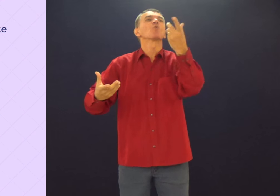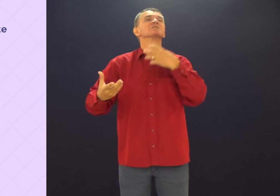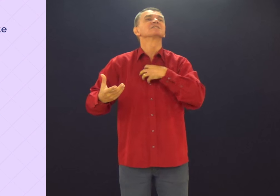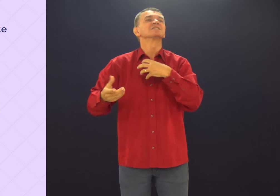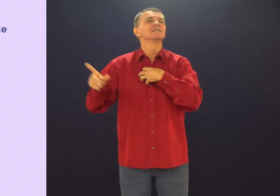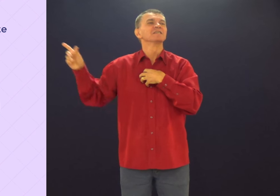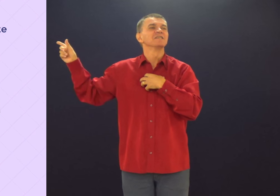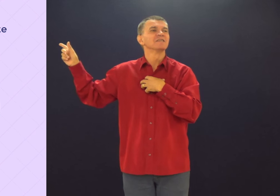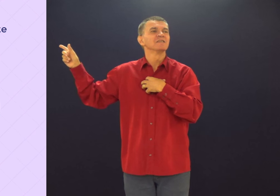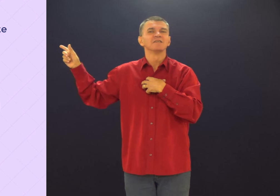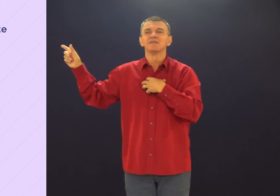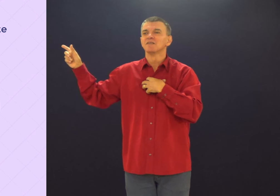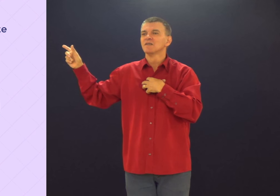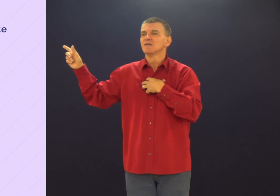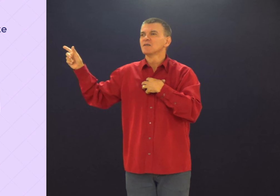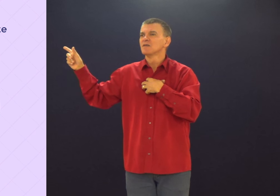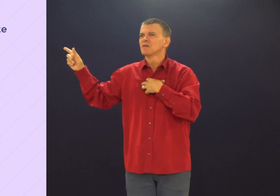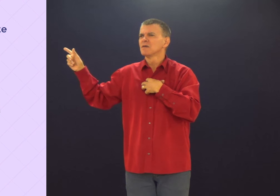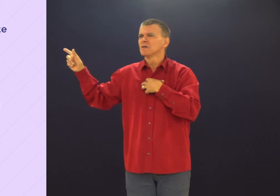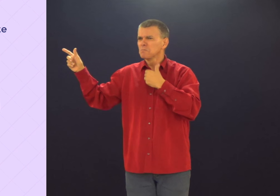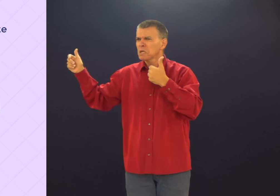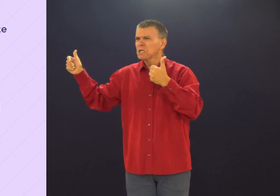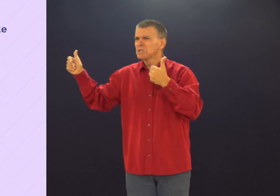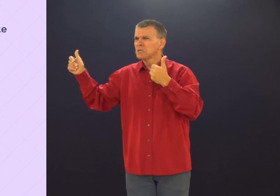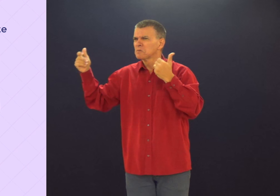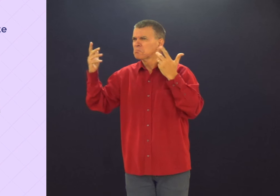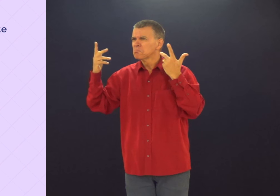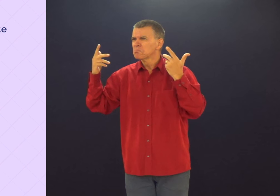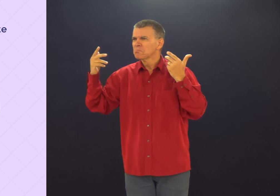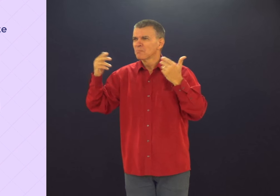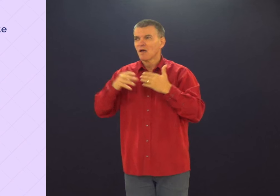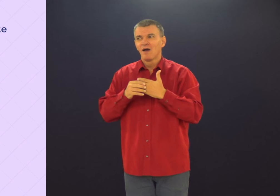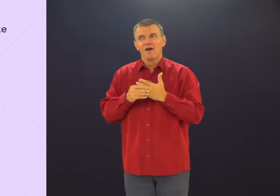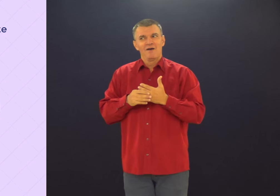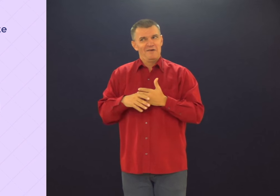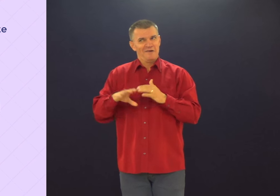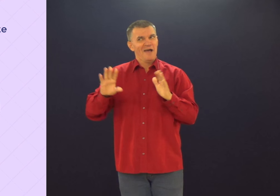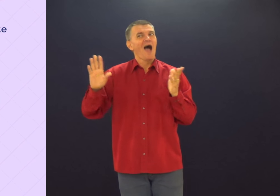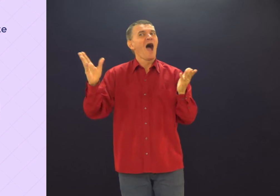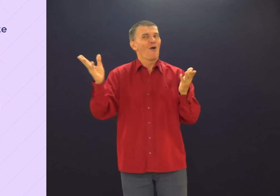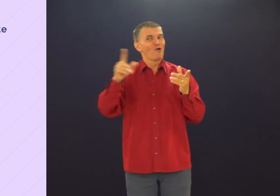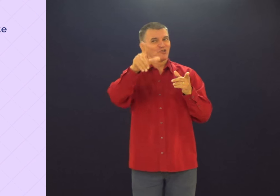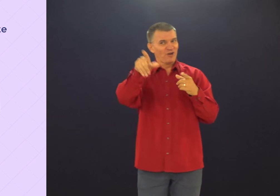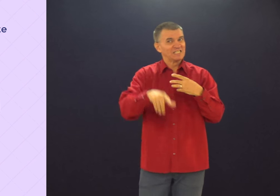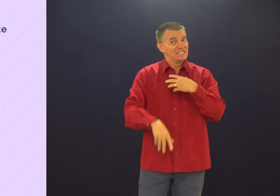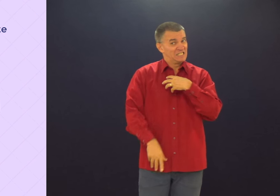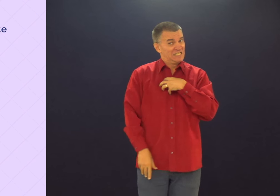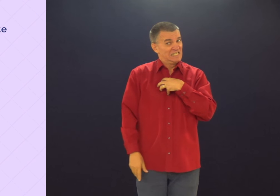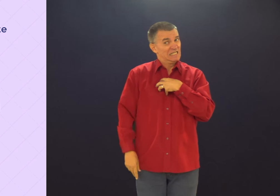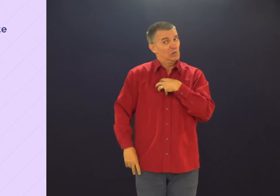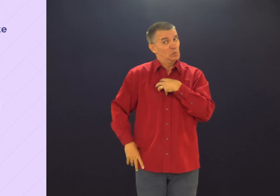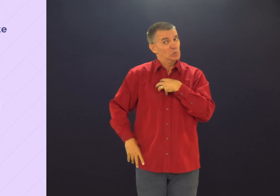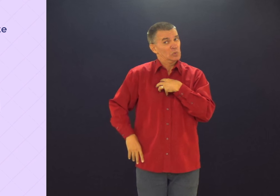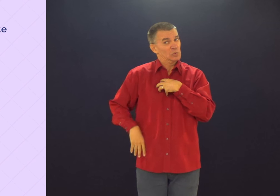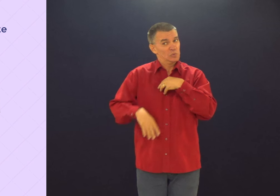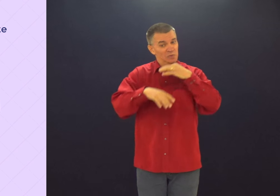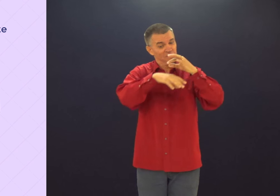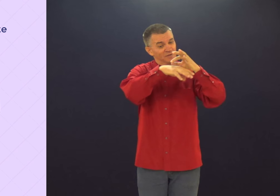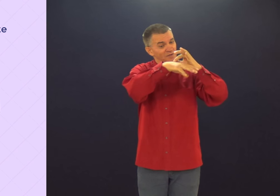Quando a moça dessa passa na sua frente, o que você sente? Você sente bem? Ah, não. Agora ficou sério. Agora ficou bem sério.